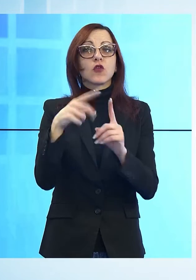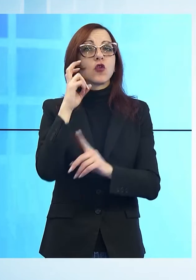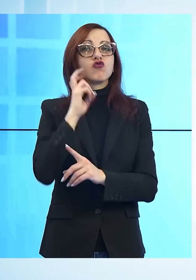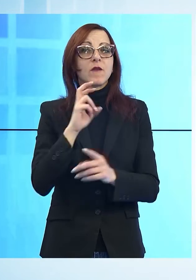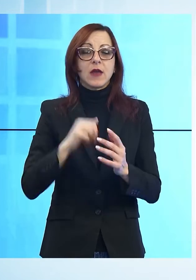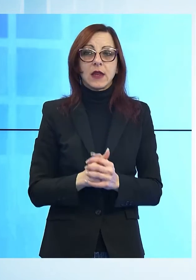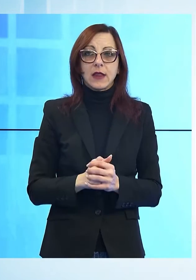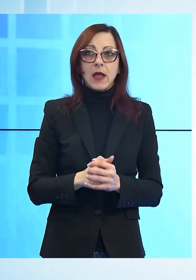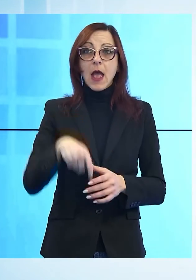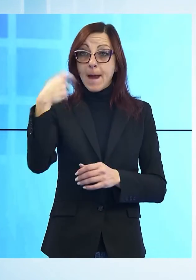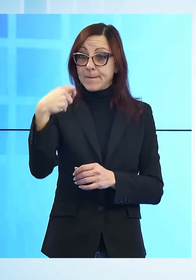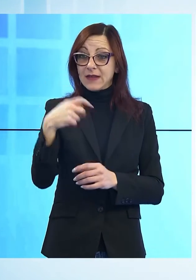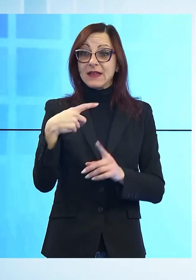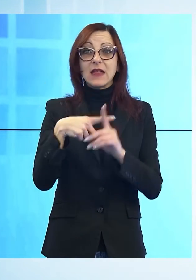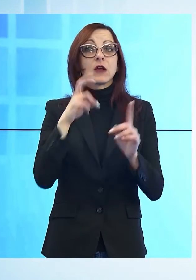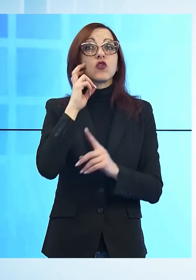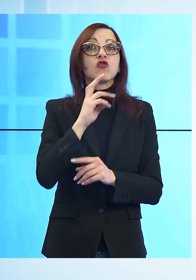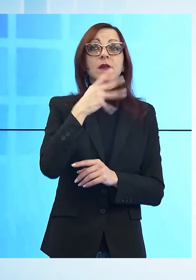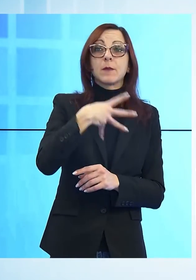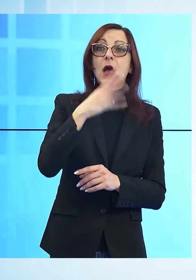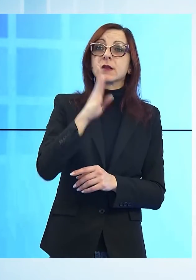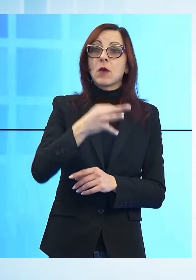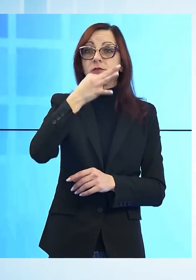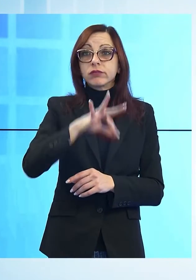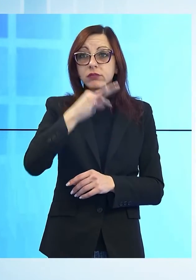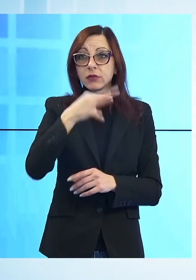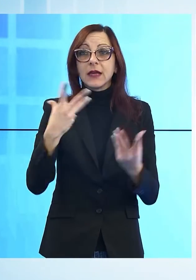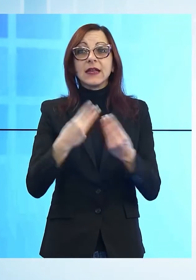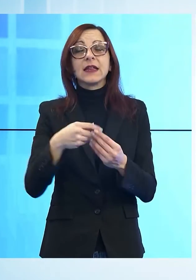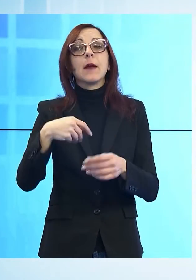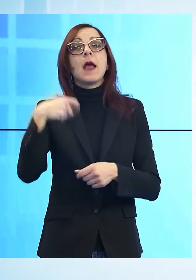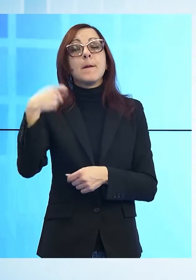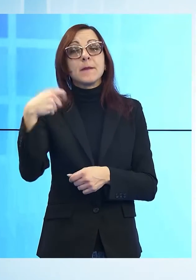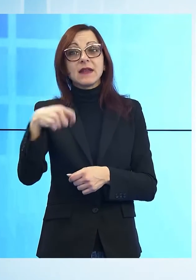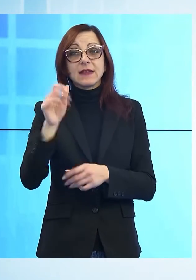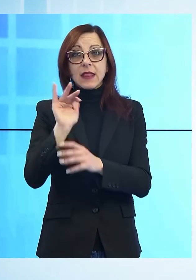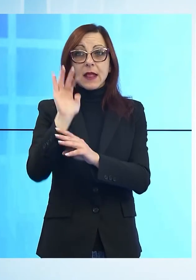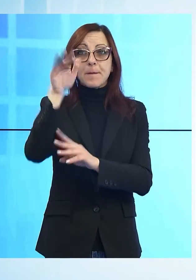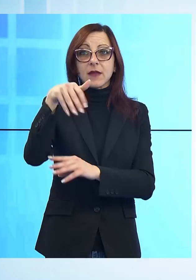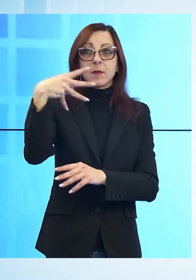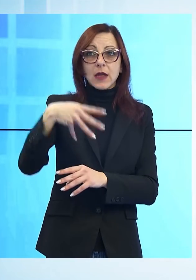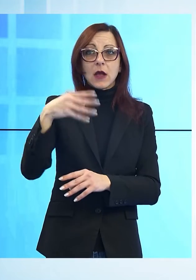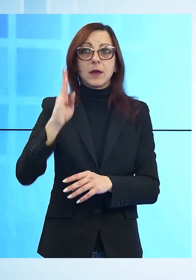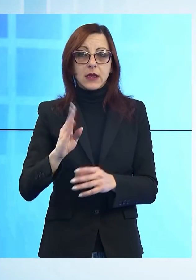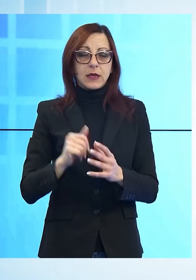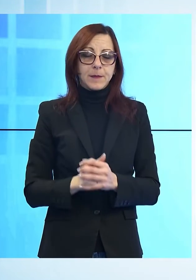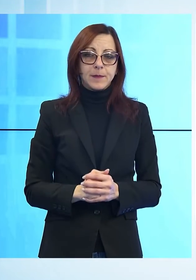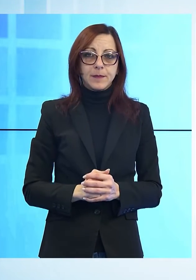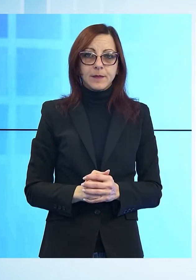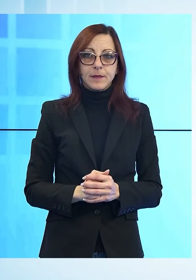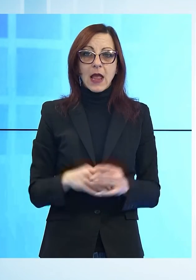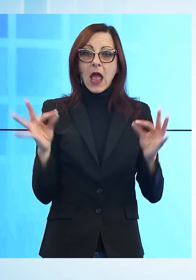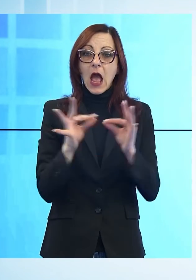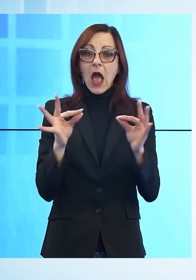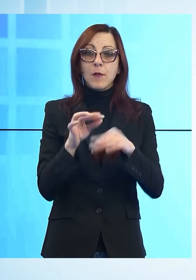Presidente della Croce Verde Massimo Borella e dal Presidente del Basketball Club Matteo Benigni. L'appuntamento è a